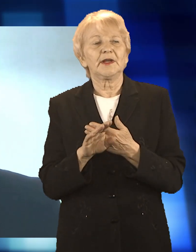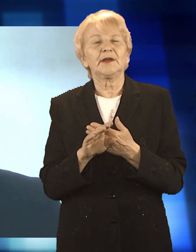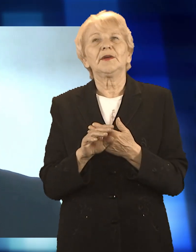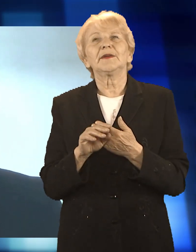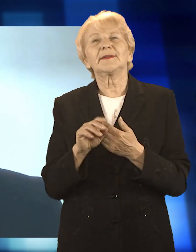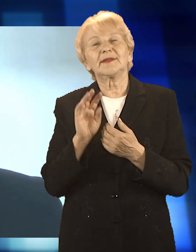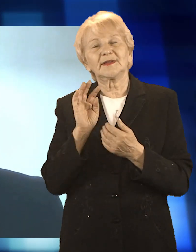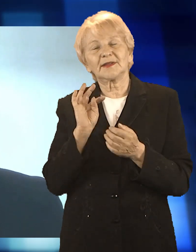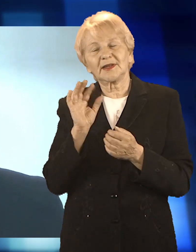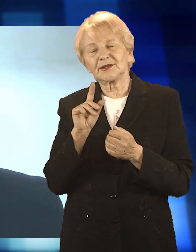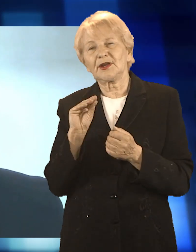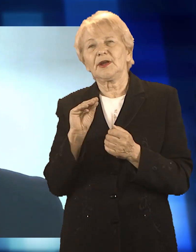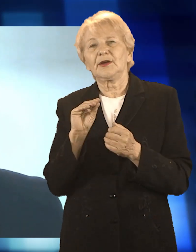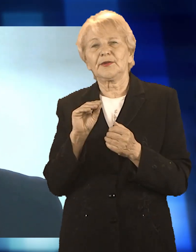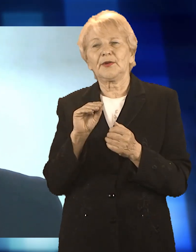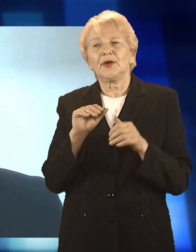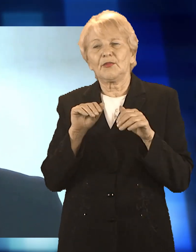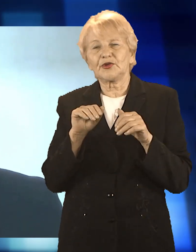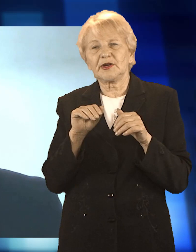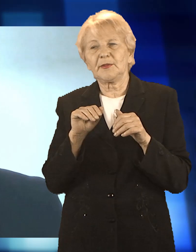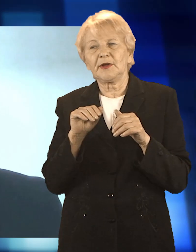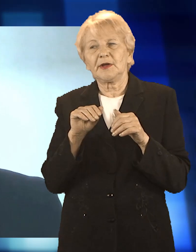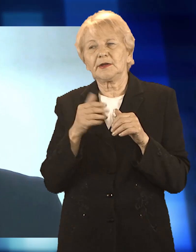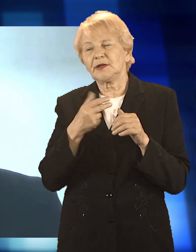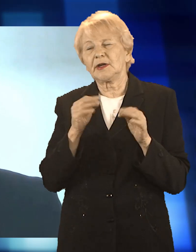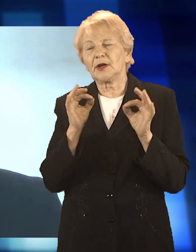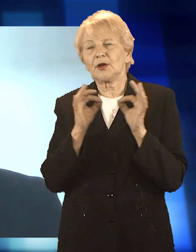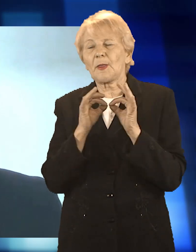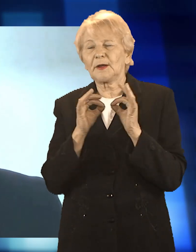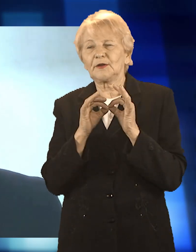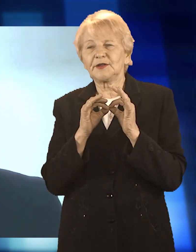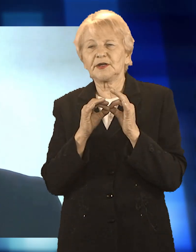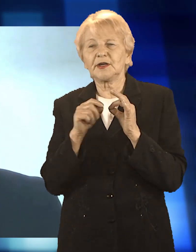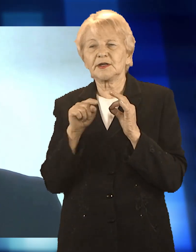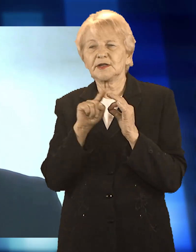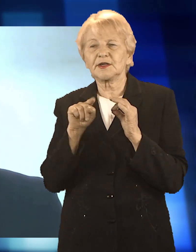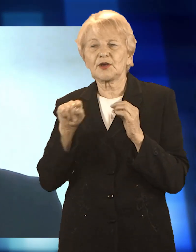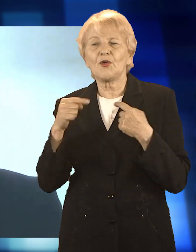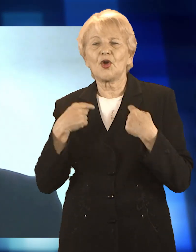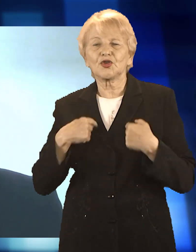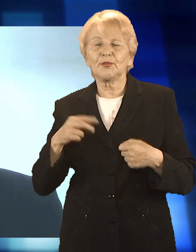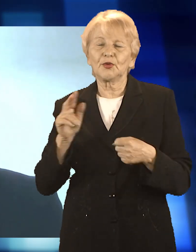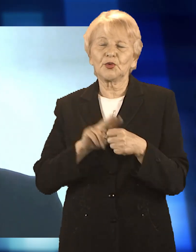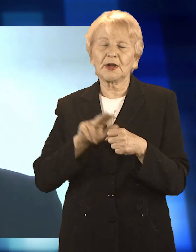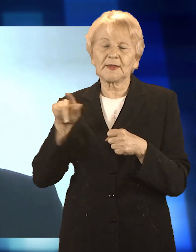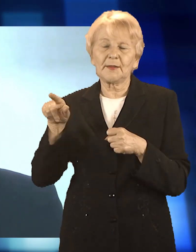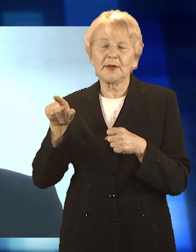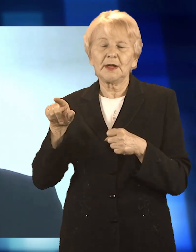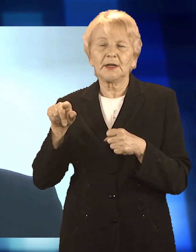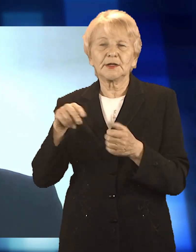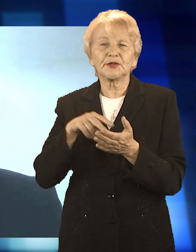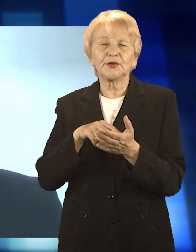aplikacjom, tylko przysłużą się mieszkańcom, wszystkim korzystającym, co z tym, że praktycznie dzięki